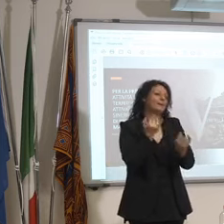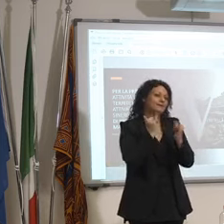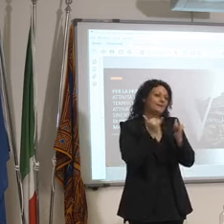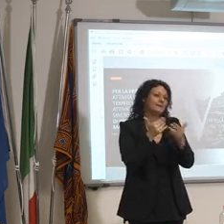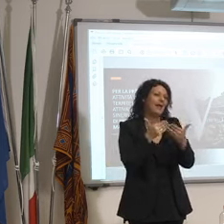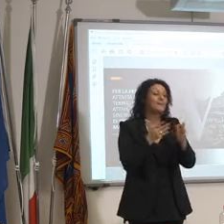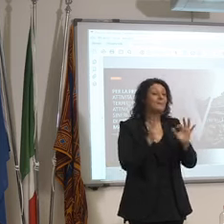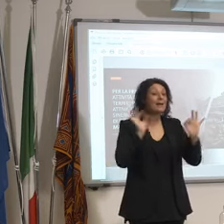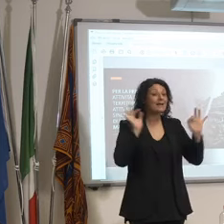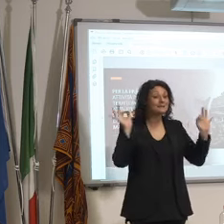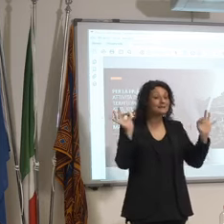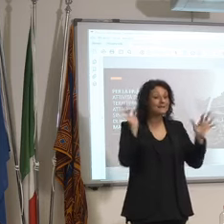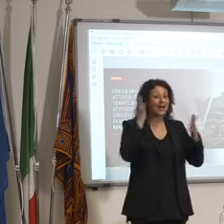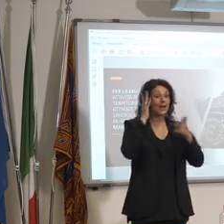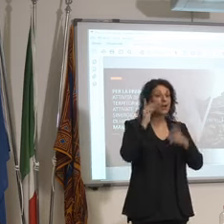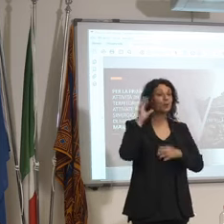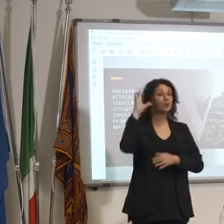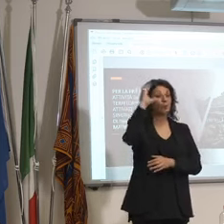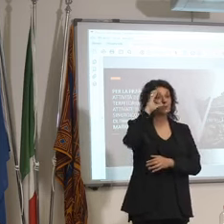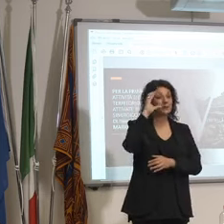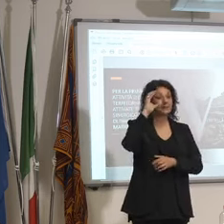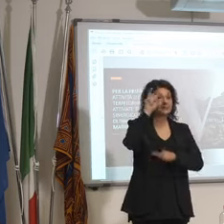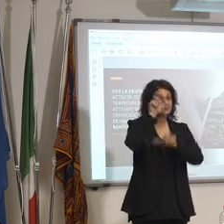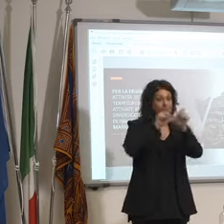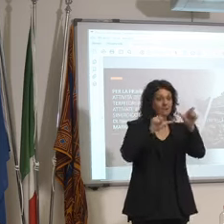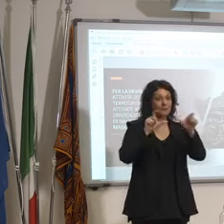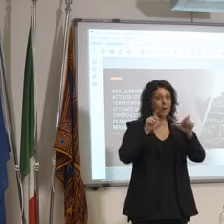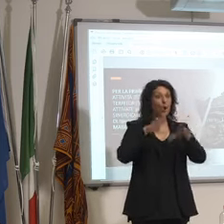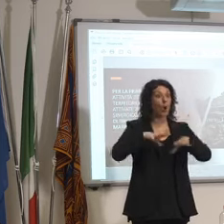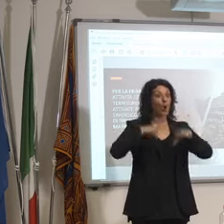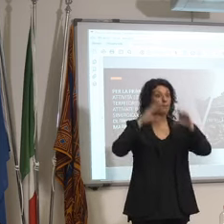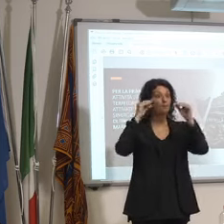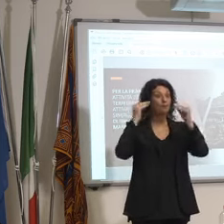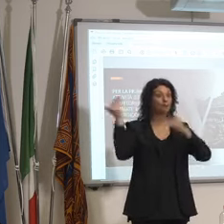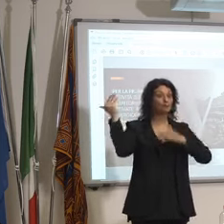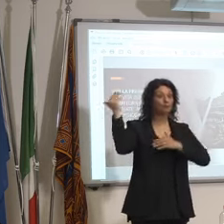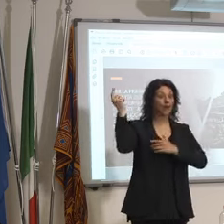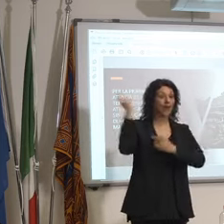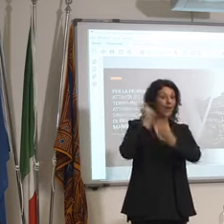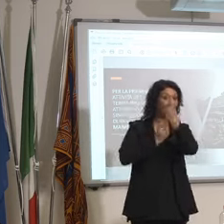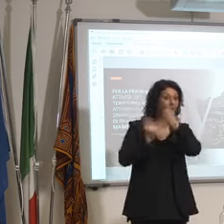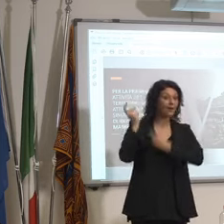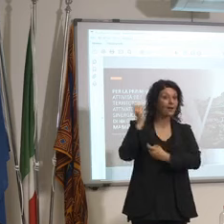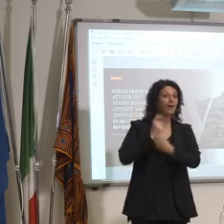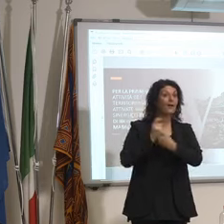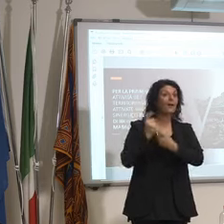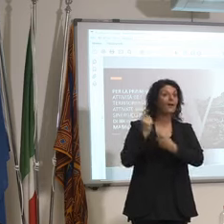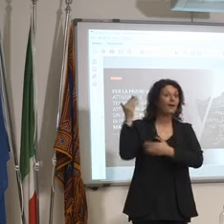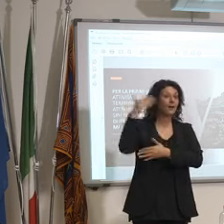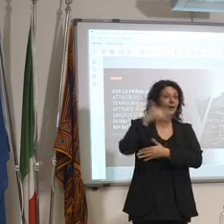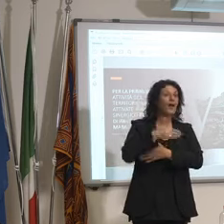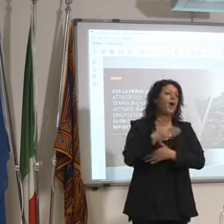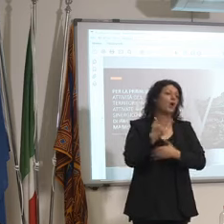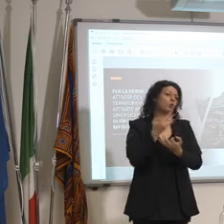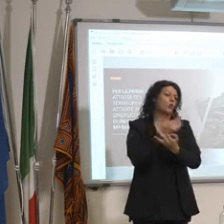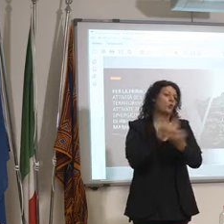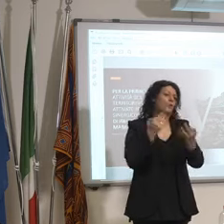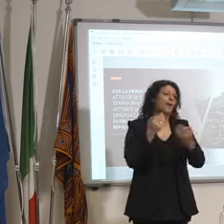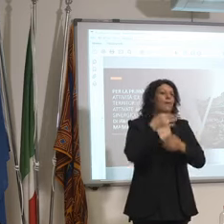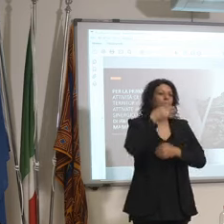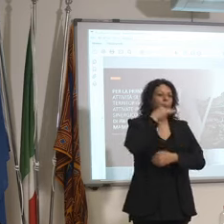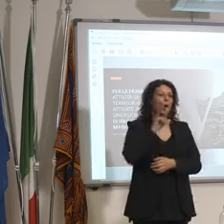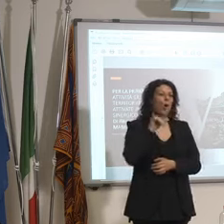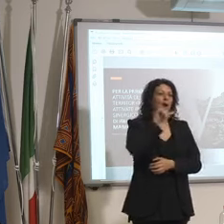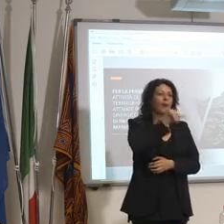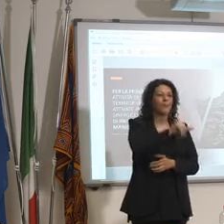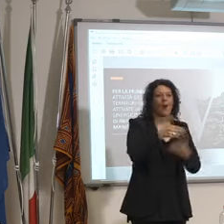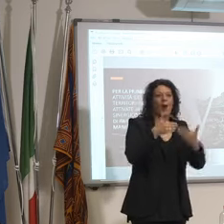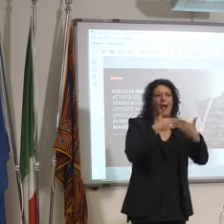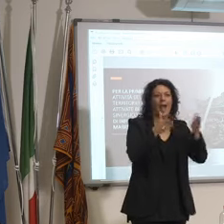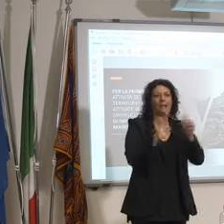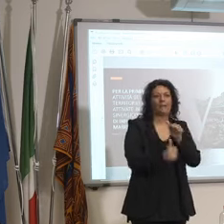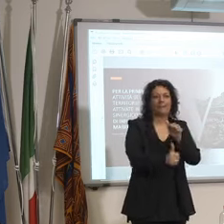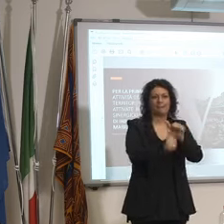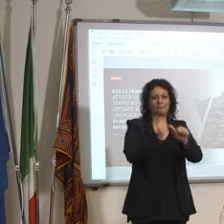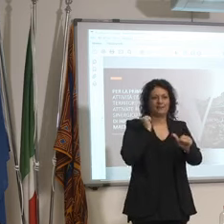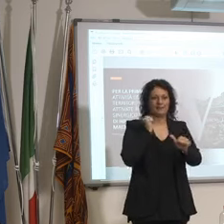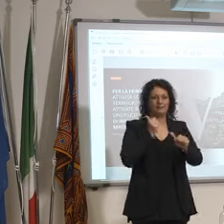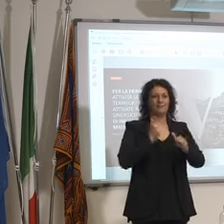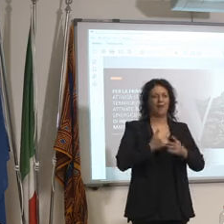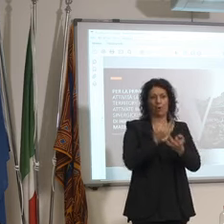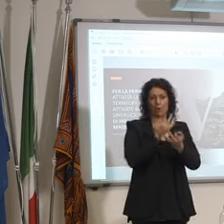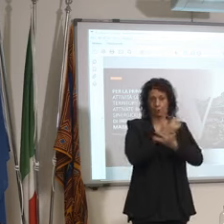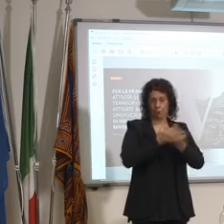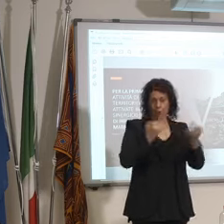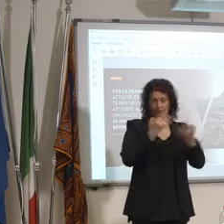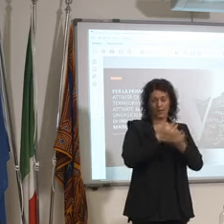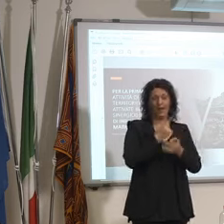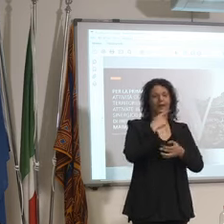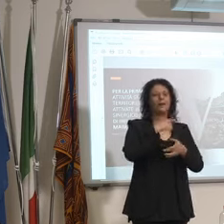c'è la disponibilità da parte di Save di aprire prima è ovvio che questi non aprono l'aeroporto se non ci sono le linee aeree che arrivano questo è